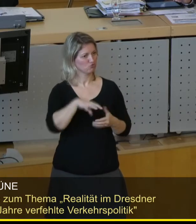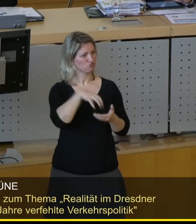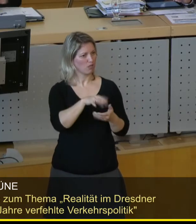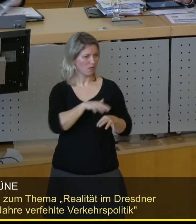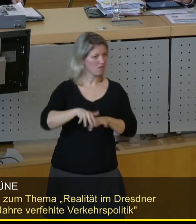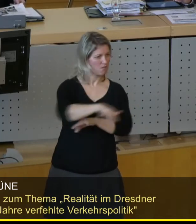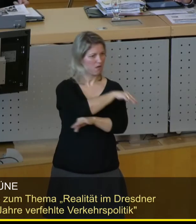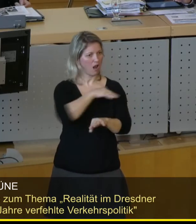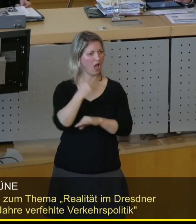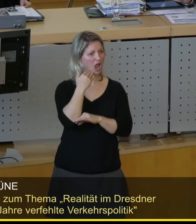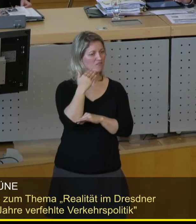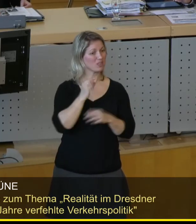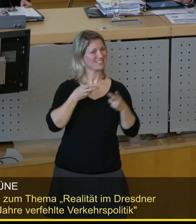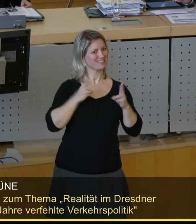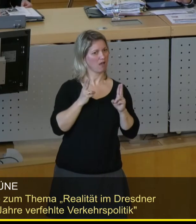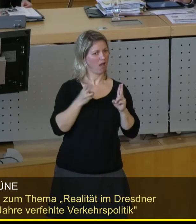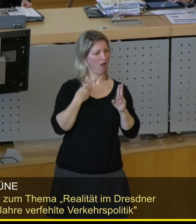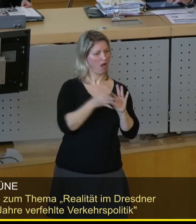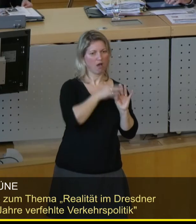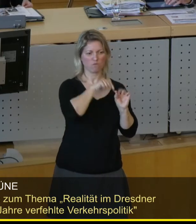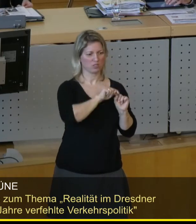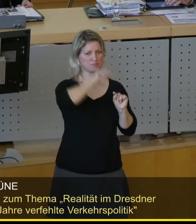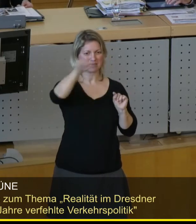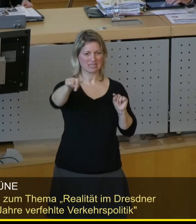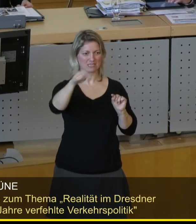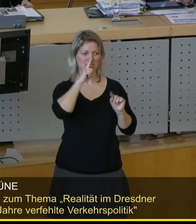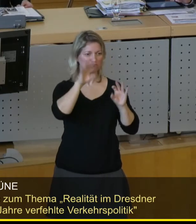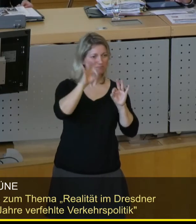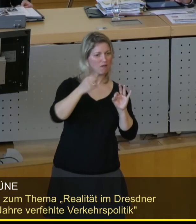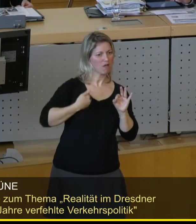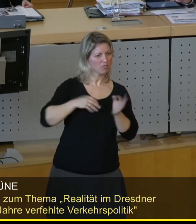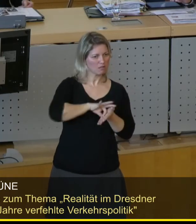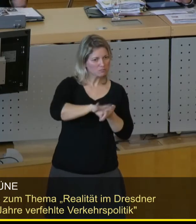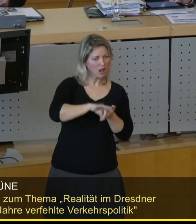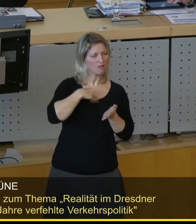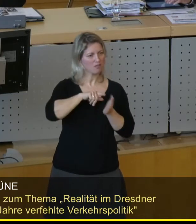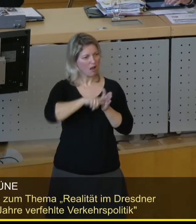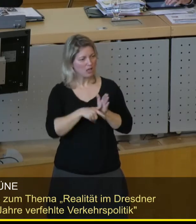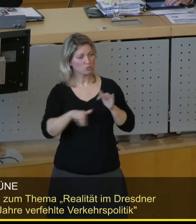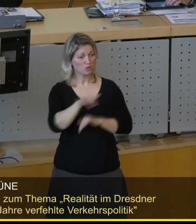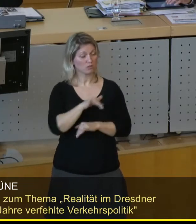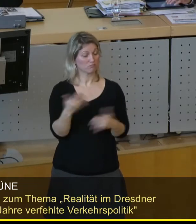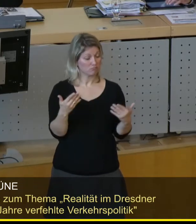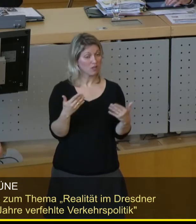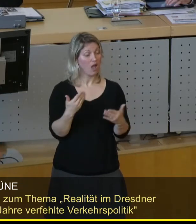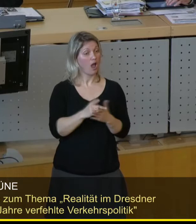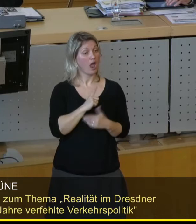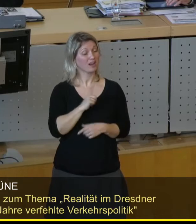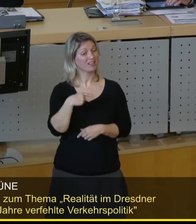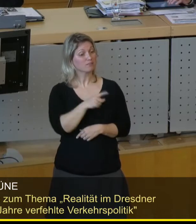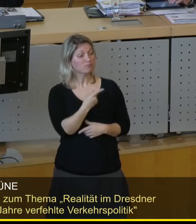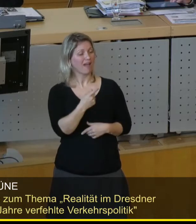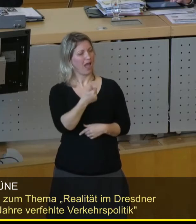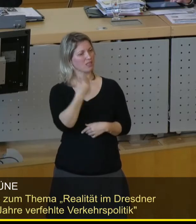gemeinsam sicher, bezahlbar, ökologisch ans Ziel? Wenn man weiß, dass nur 400 pro 1.000 Einwohner Autos in Dresden